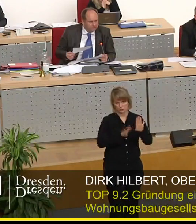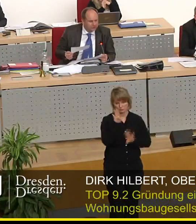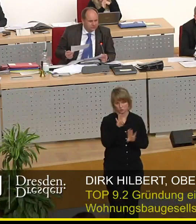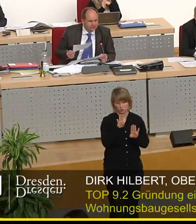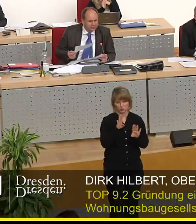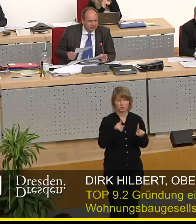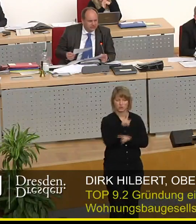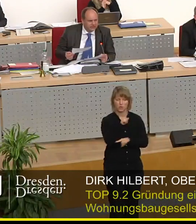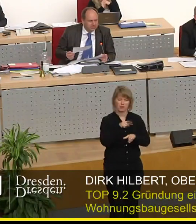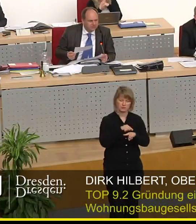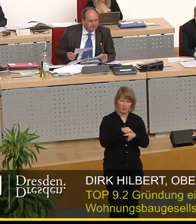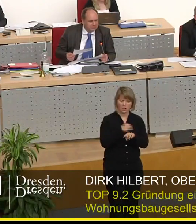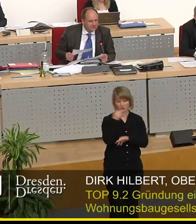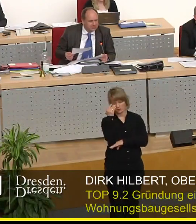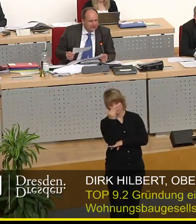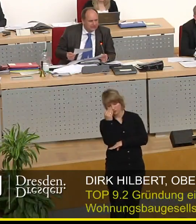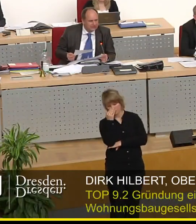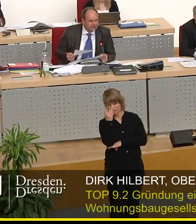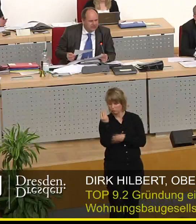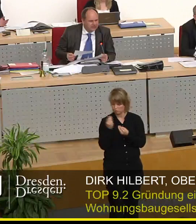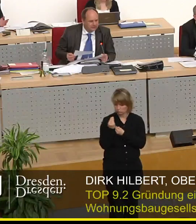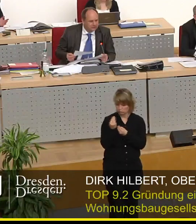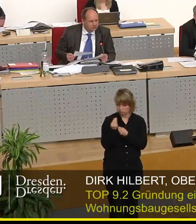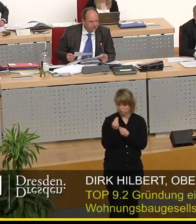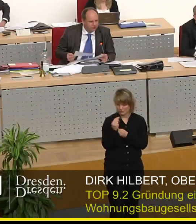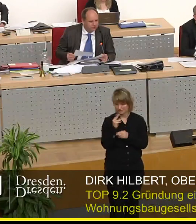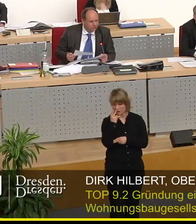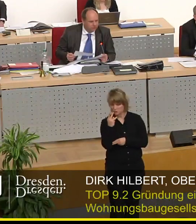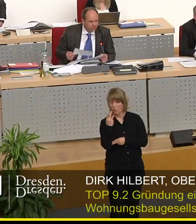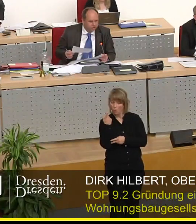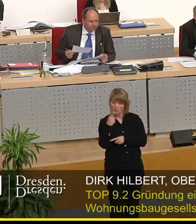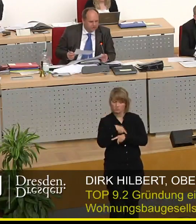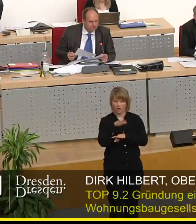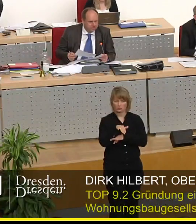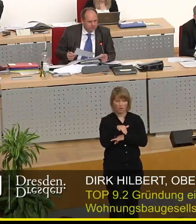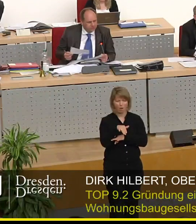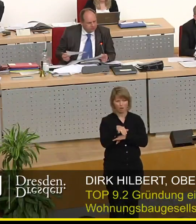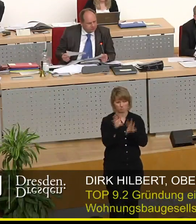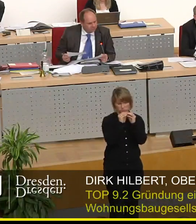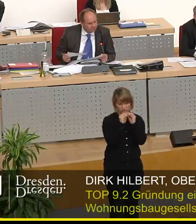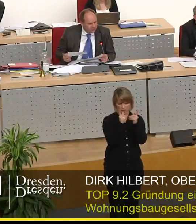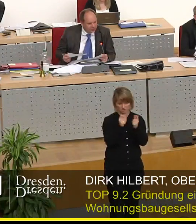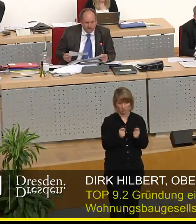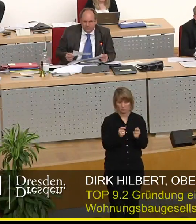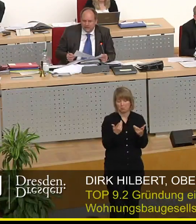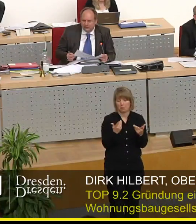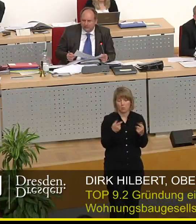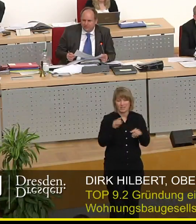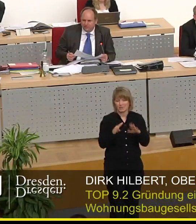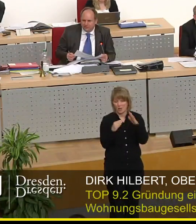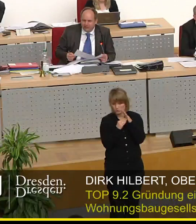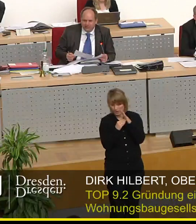auch noch mal zu zitieren und gegebenenfalls andere Anträge zu stellen wir können es auch jetzt Auszeit machen und dann weitermachen mir egal